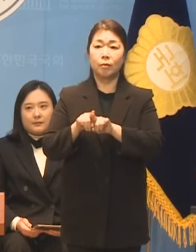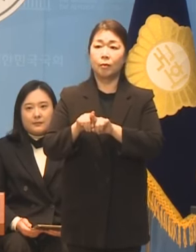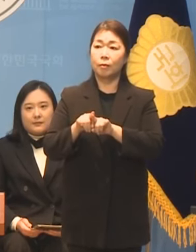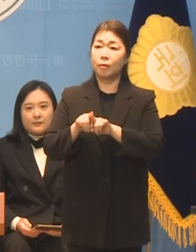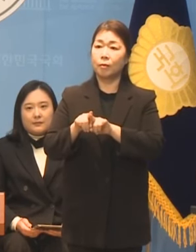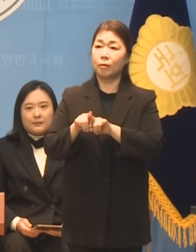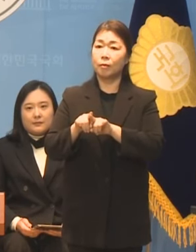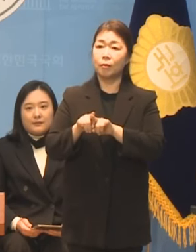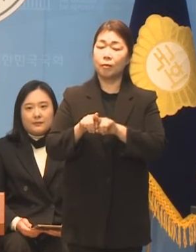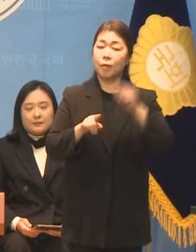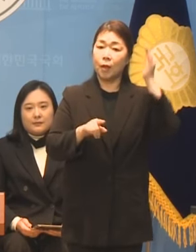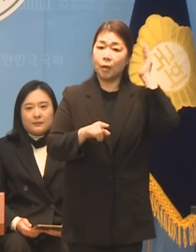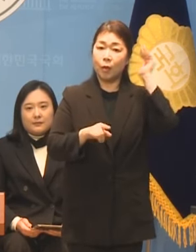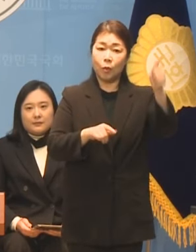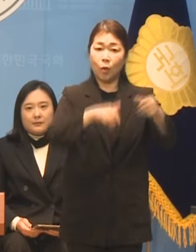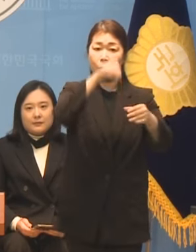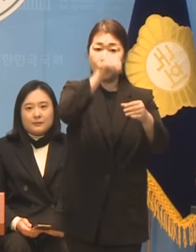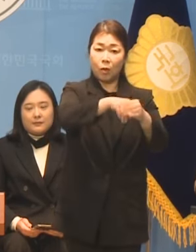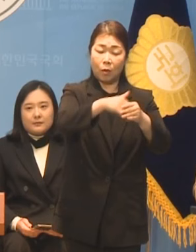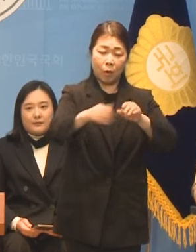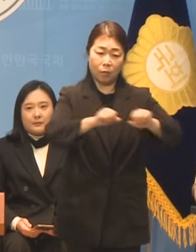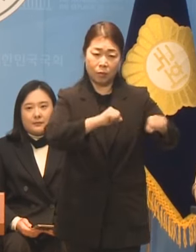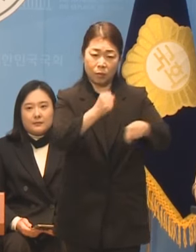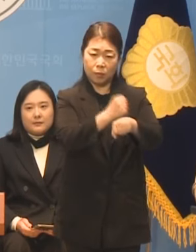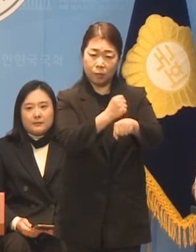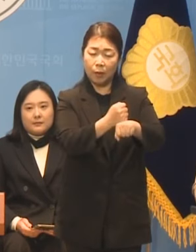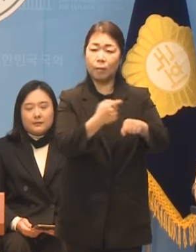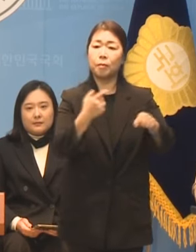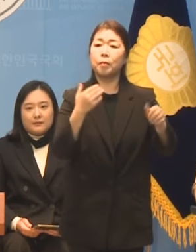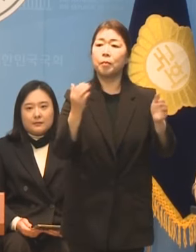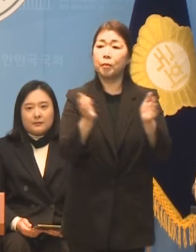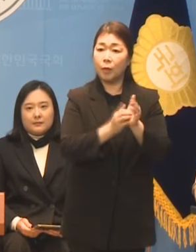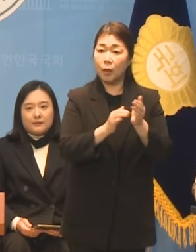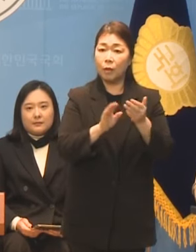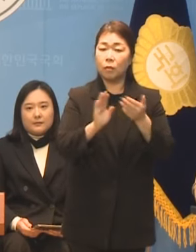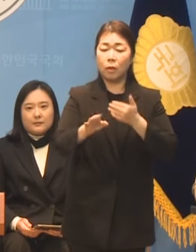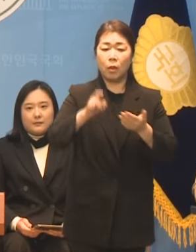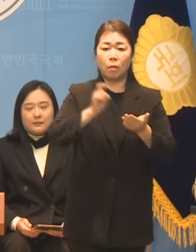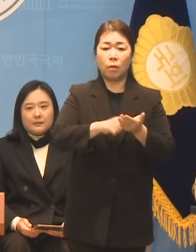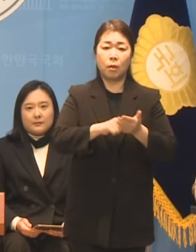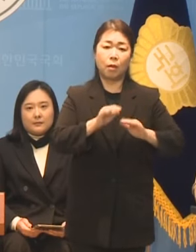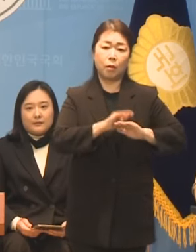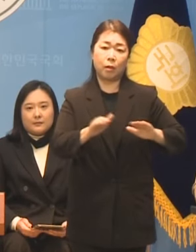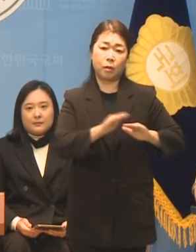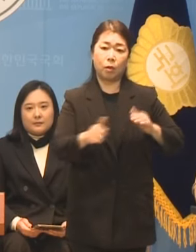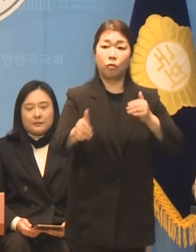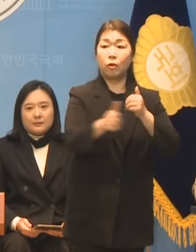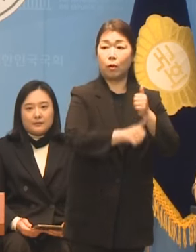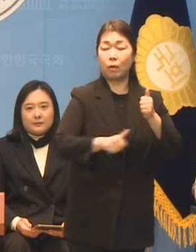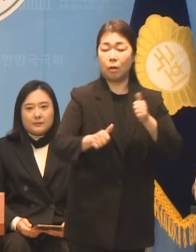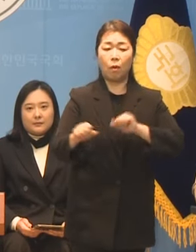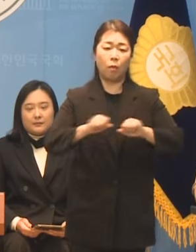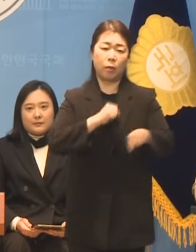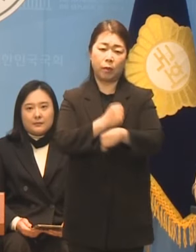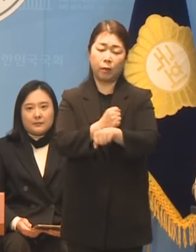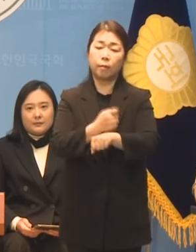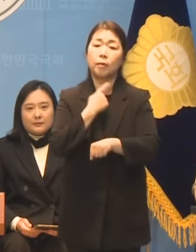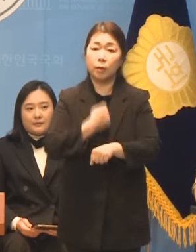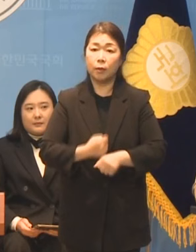대선 직후 대선 패배 직후 비대위에서 대변인으로도 활동을 하신 바가 있습니다